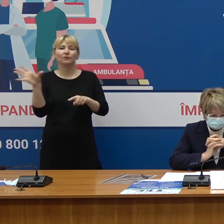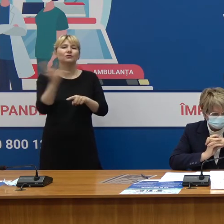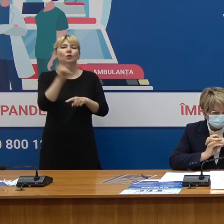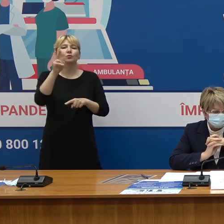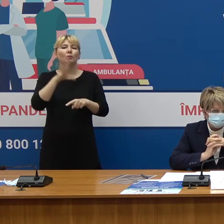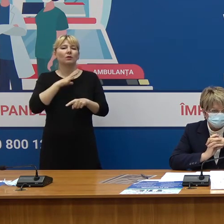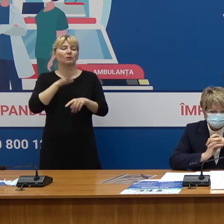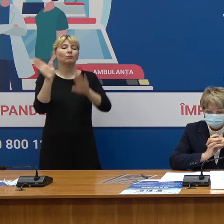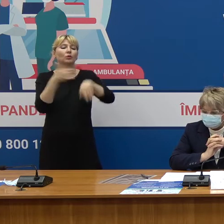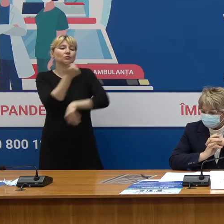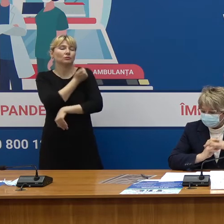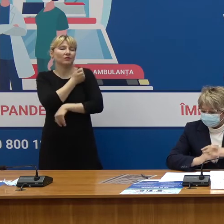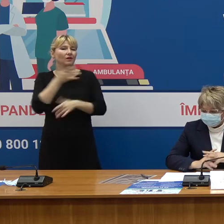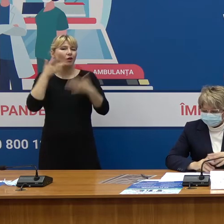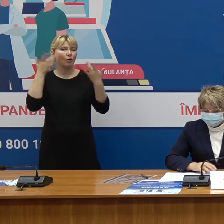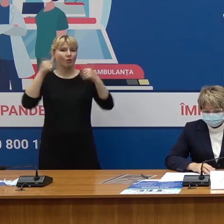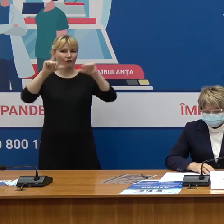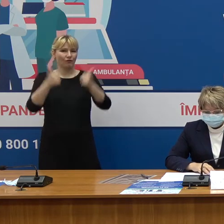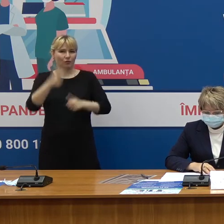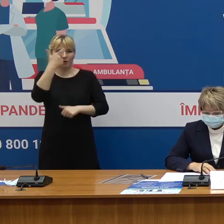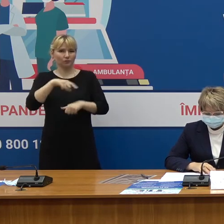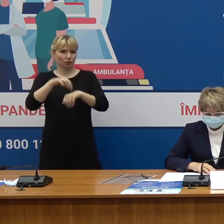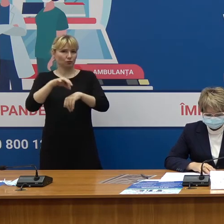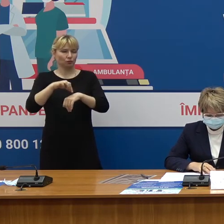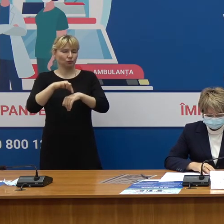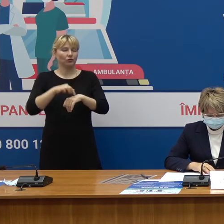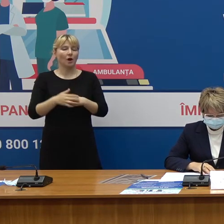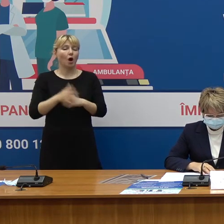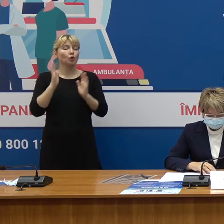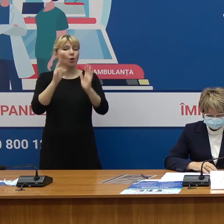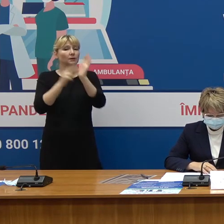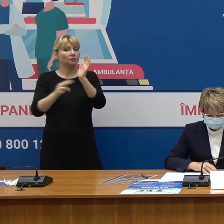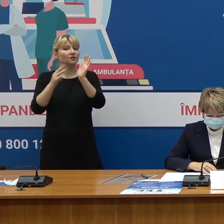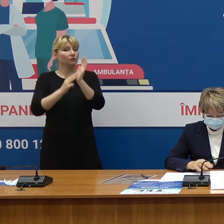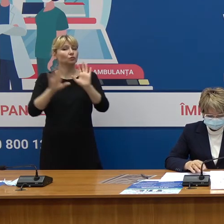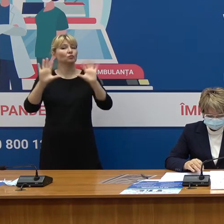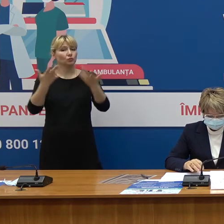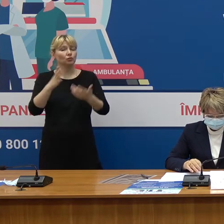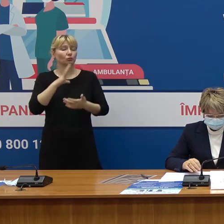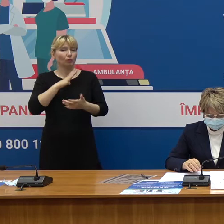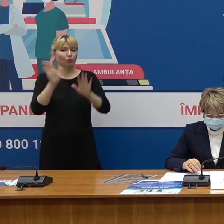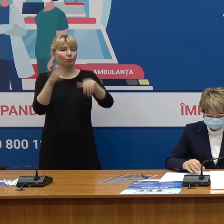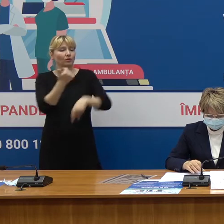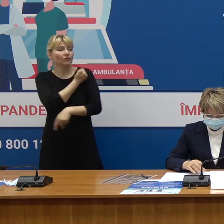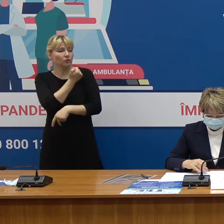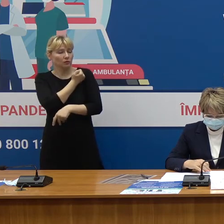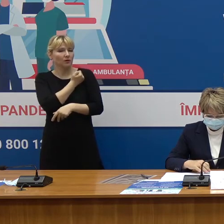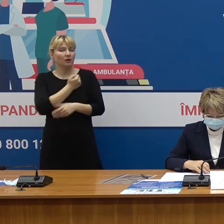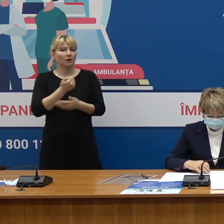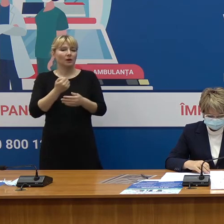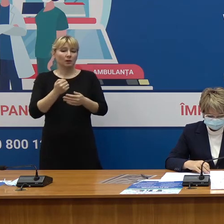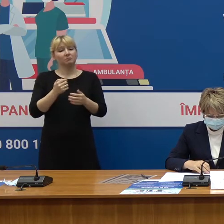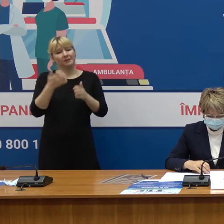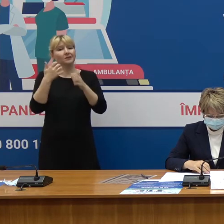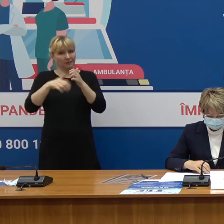sunt forme ușoare și doar 78 de evenimente adverse post-imunizări sunt forme